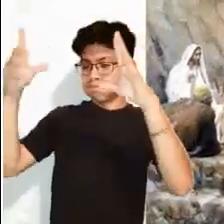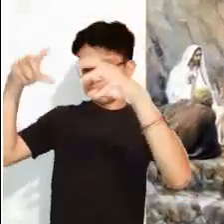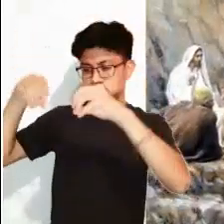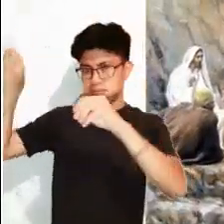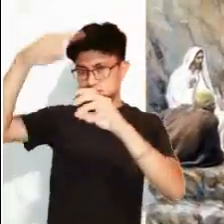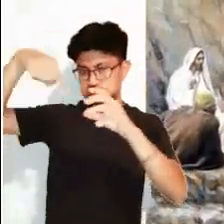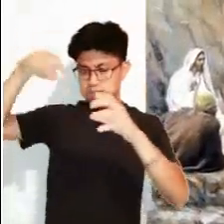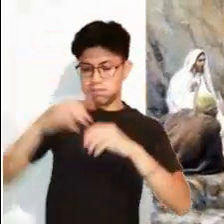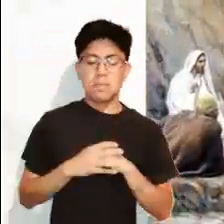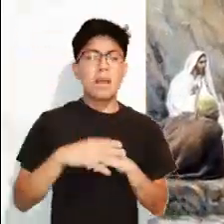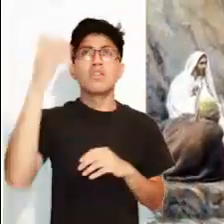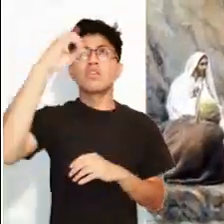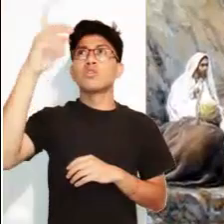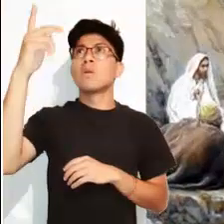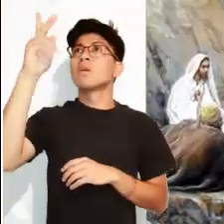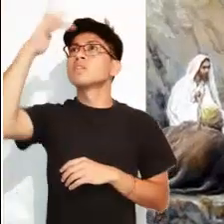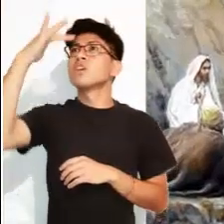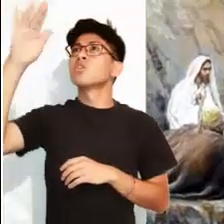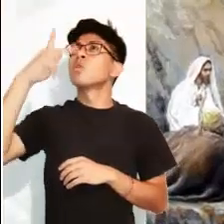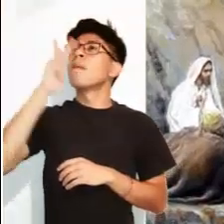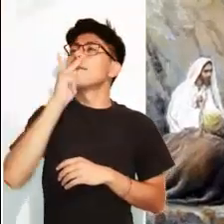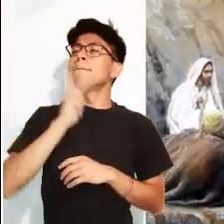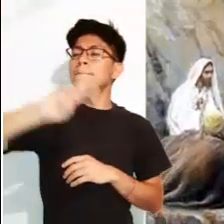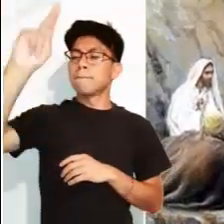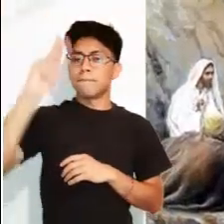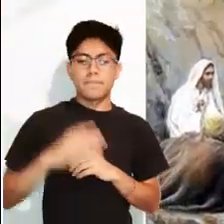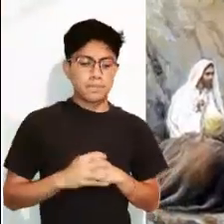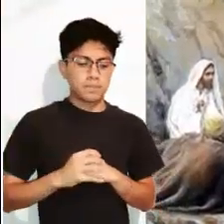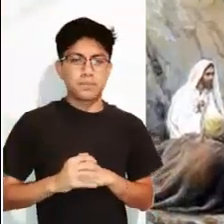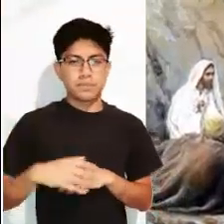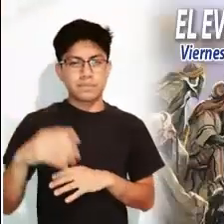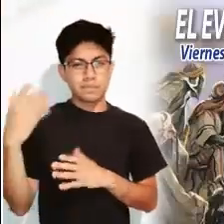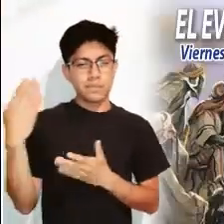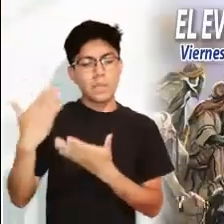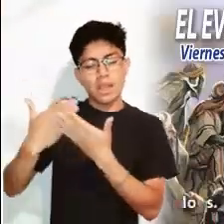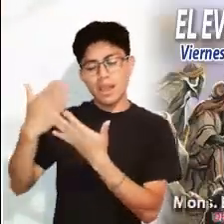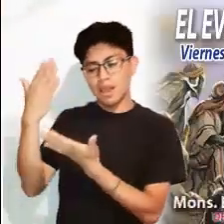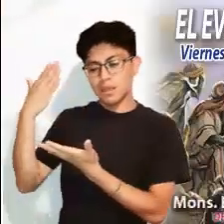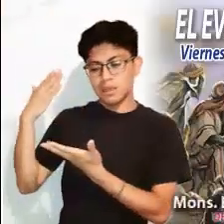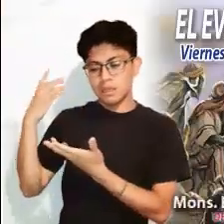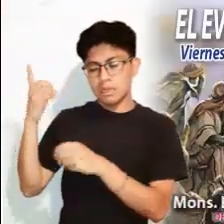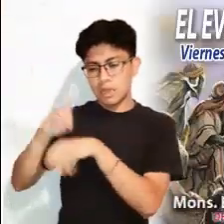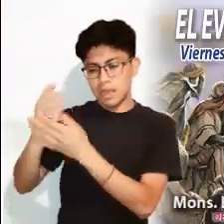buitres. Palabra del Señor. Encontré hace unos días a una señora